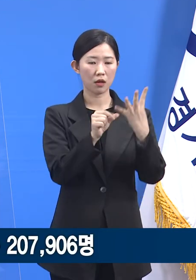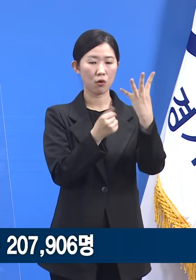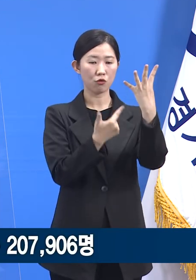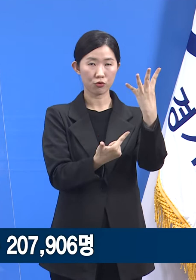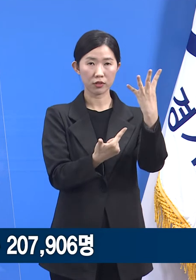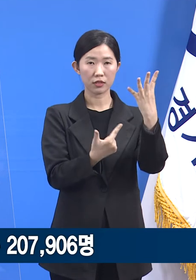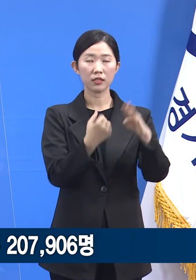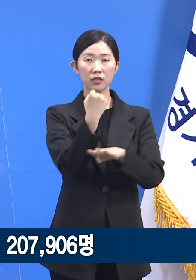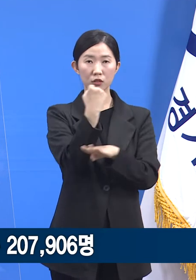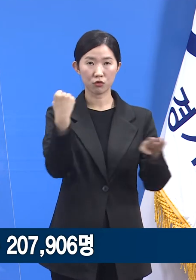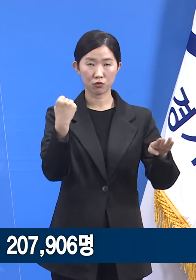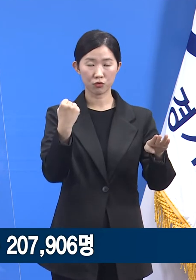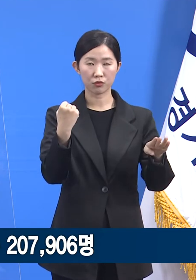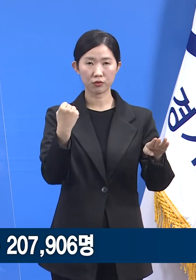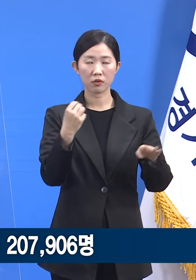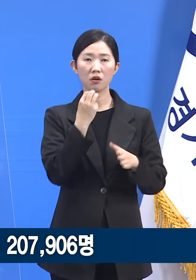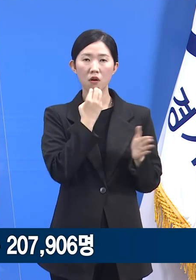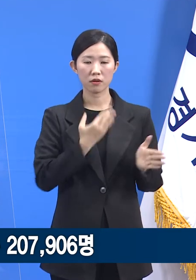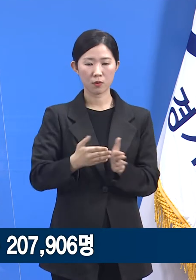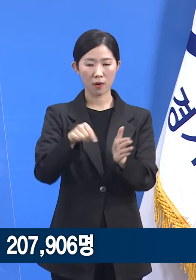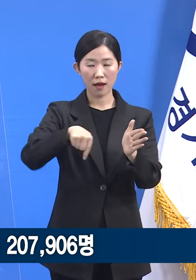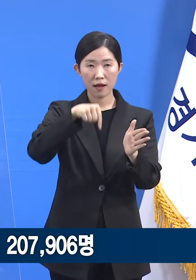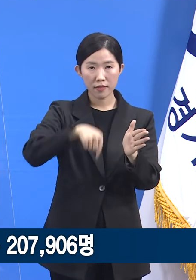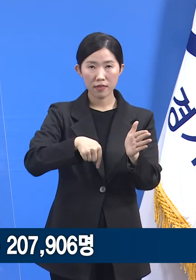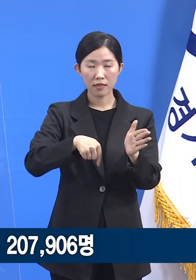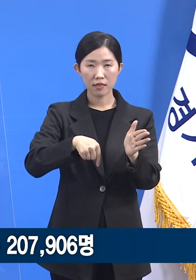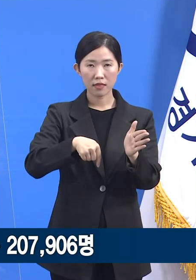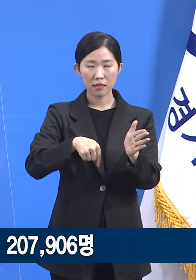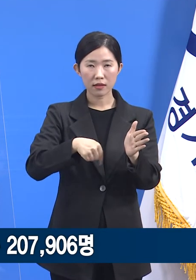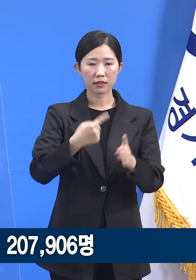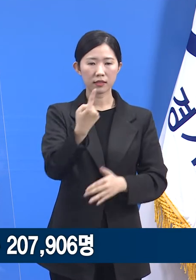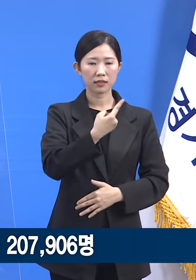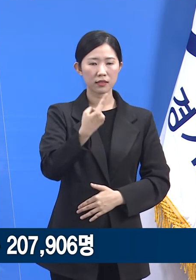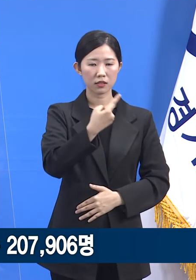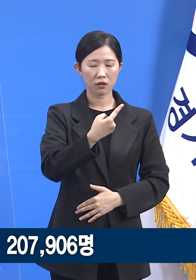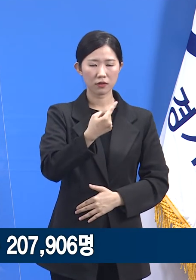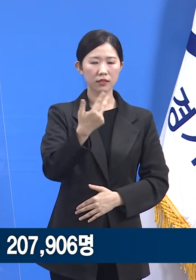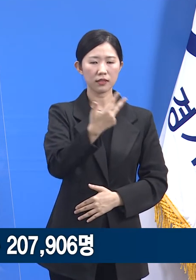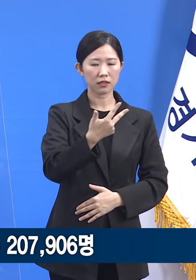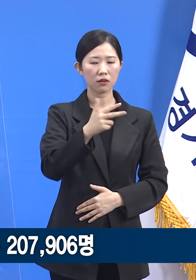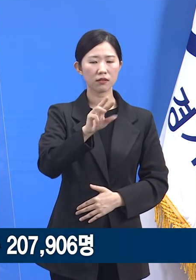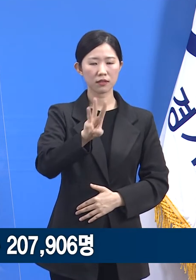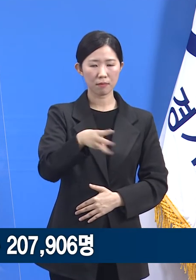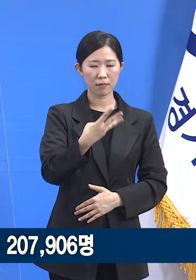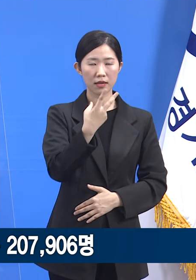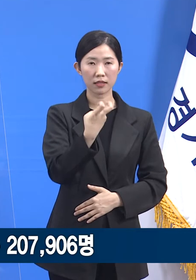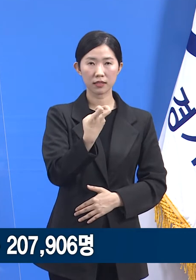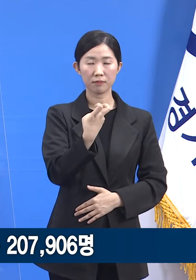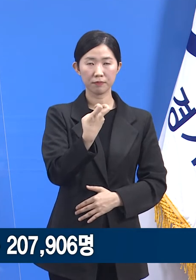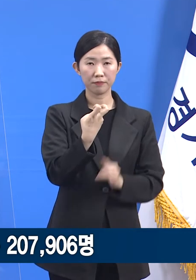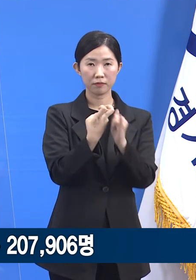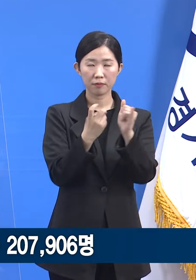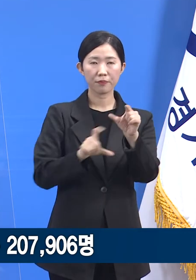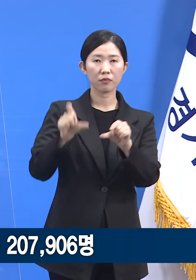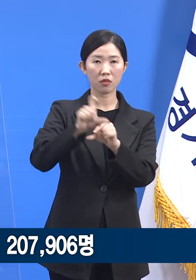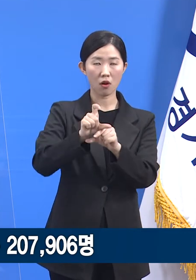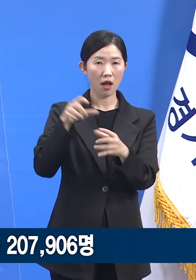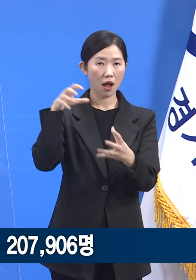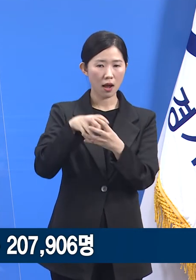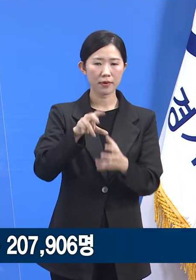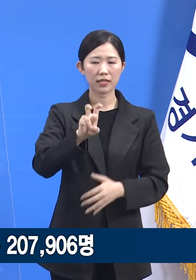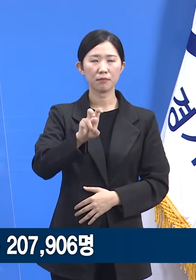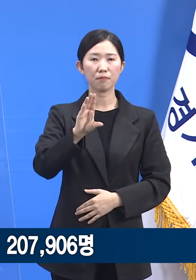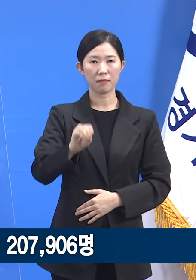경기도에선 7,421명이 증가한 20만 7,906명이 접종을 받았습니다.